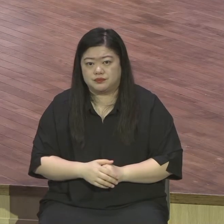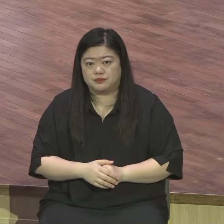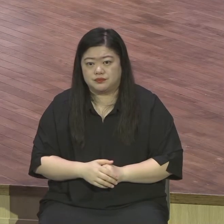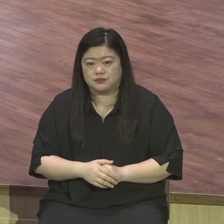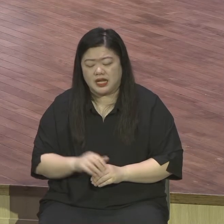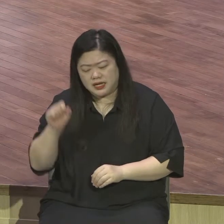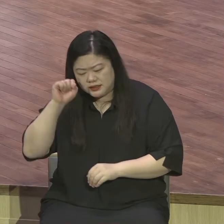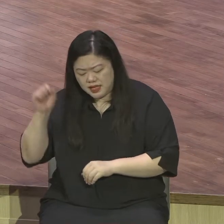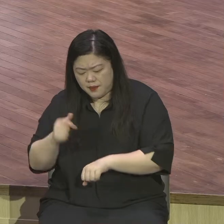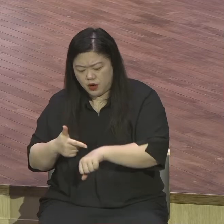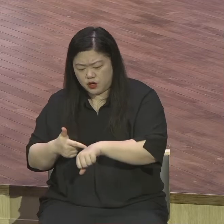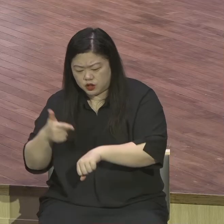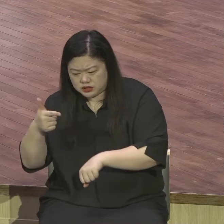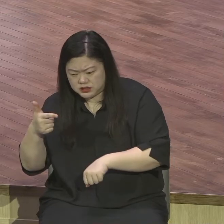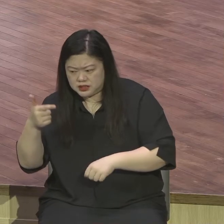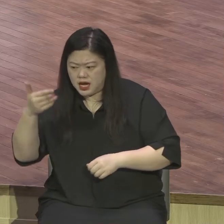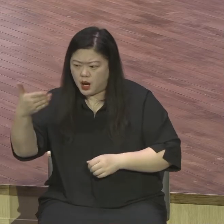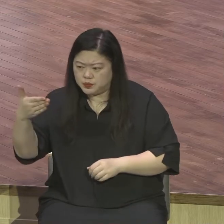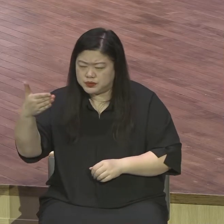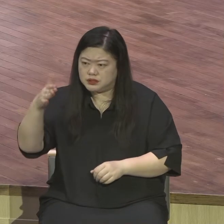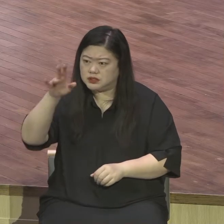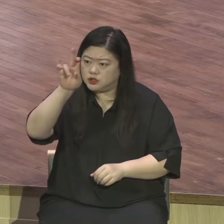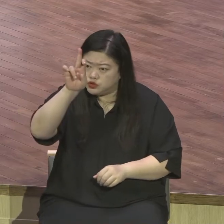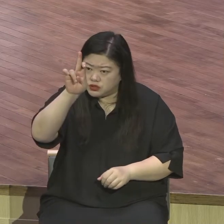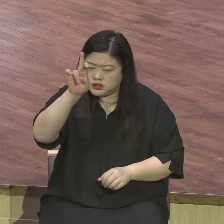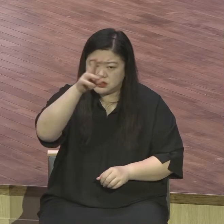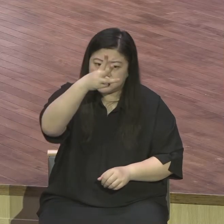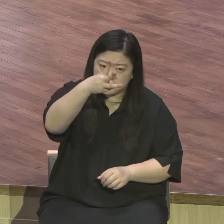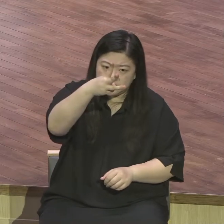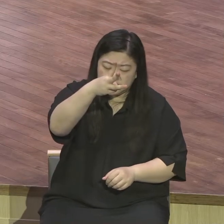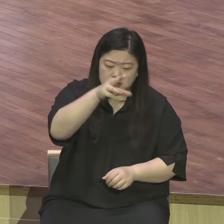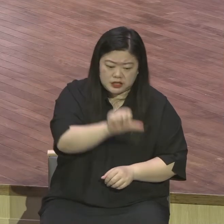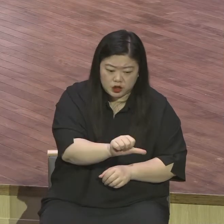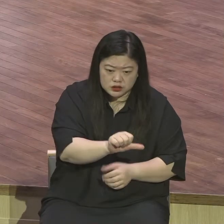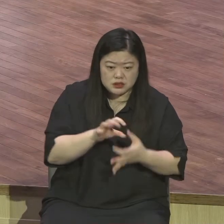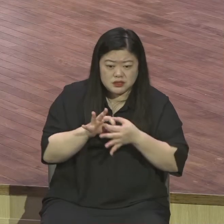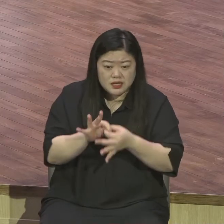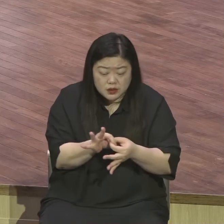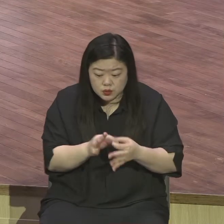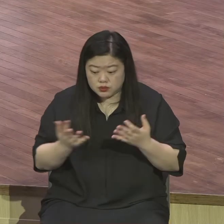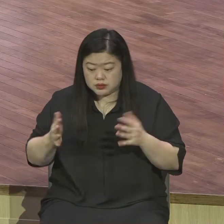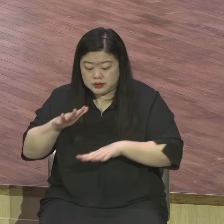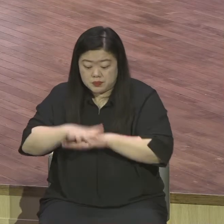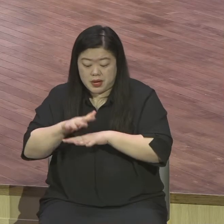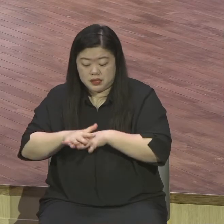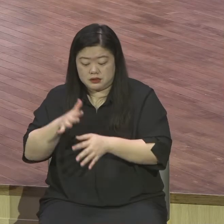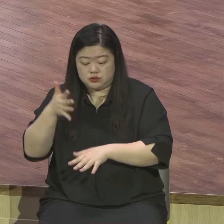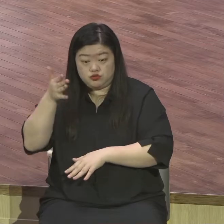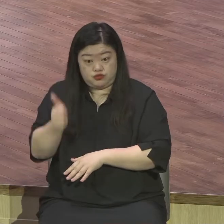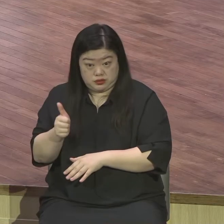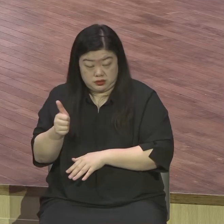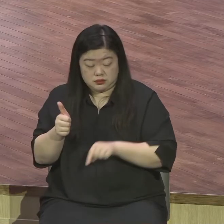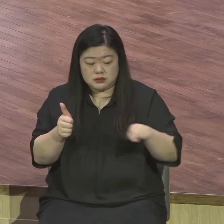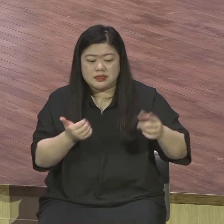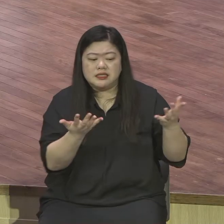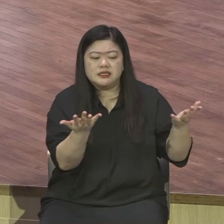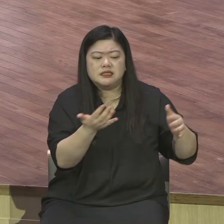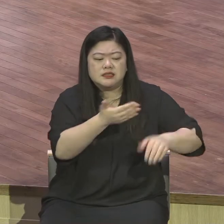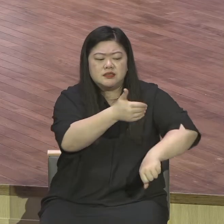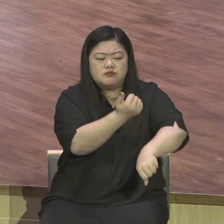9시 12시 3시 5시 계속해서 품꾼들을 찾으러 다녔어요 현장 갔어요